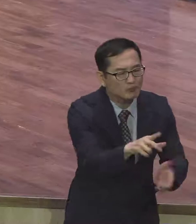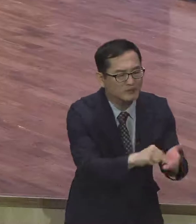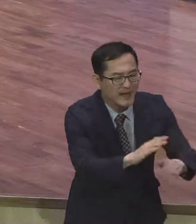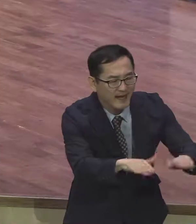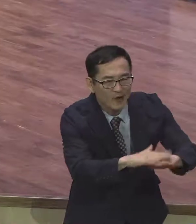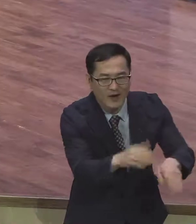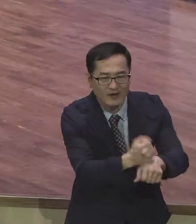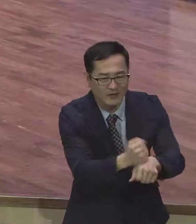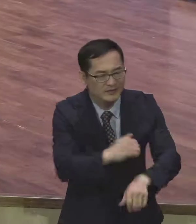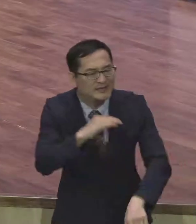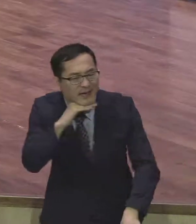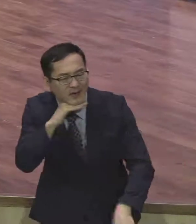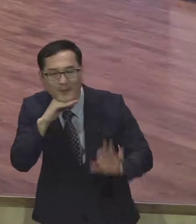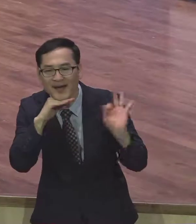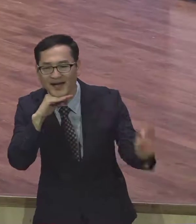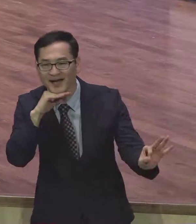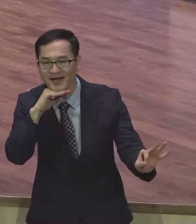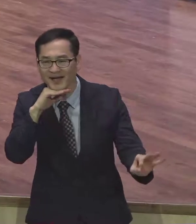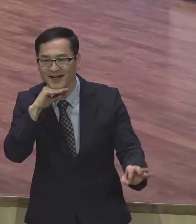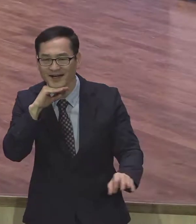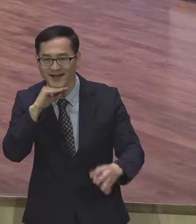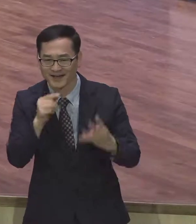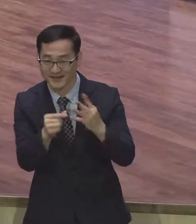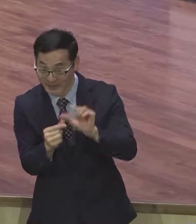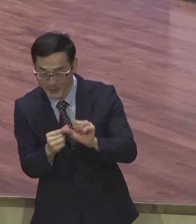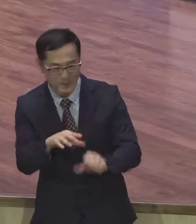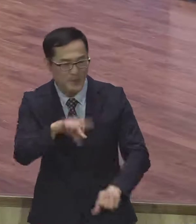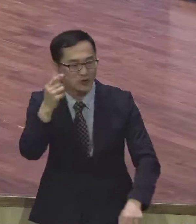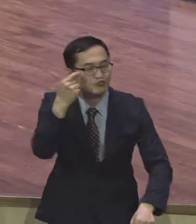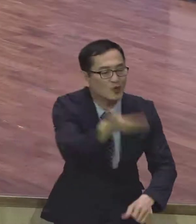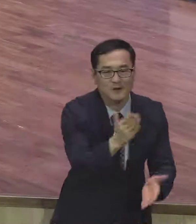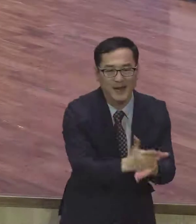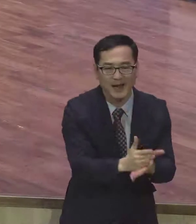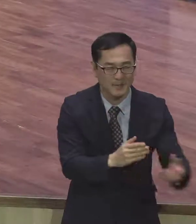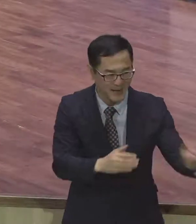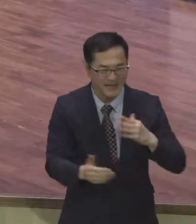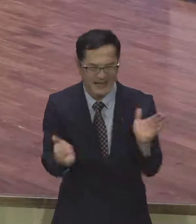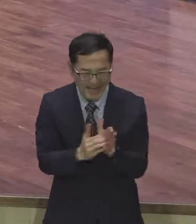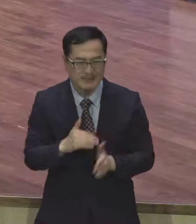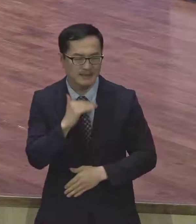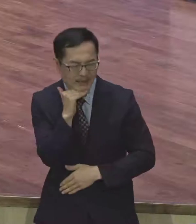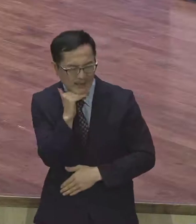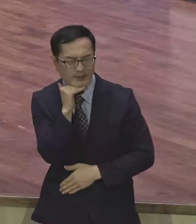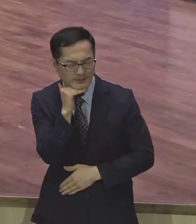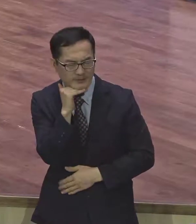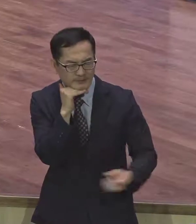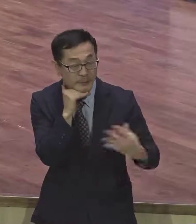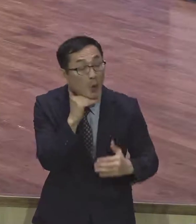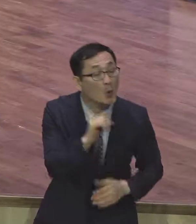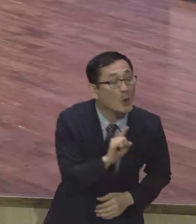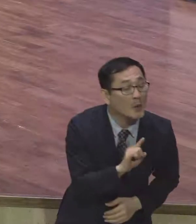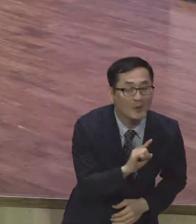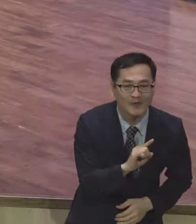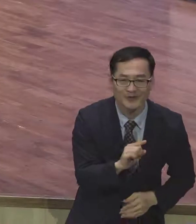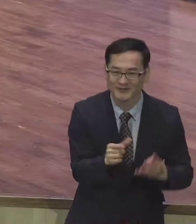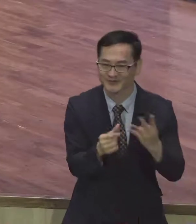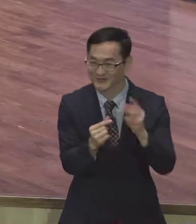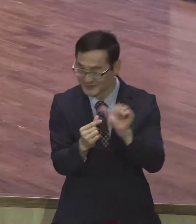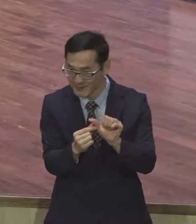주라 먼저 물어보지 마라 아이가 이야기할 때까지 기다려주라 미리 걱정하지 마라 부모가